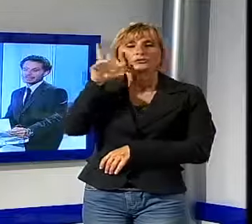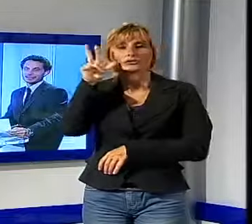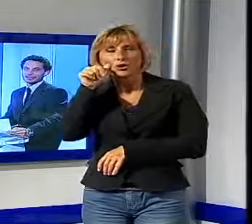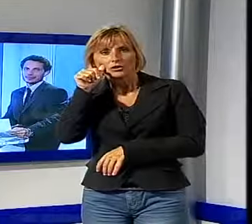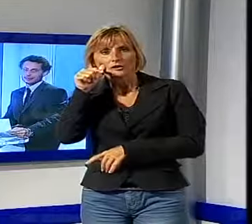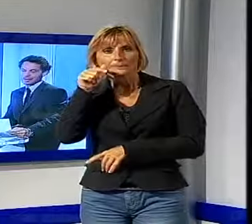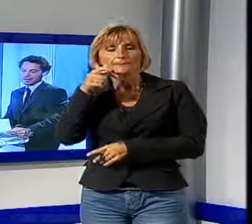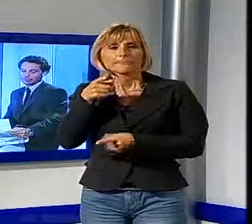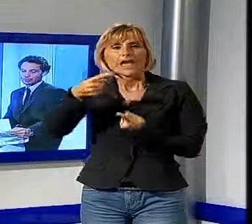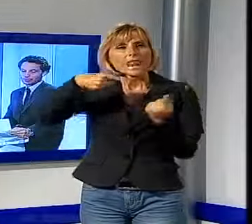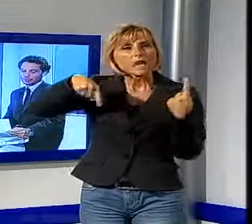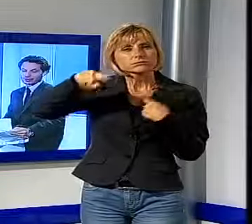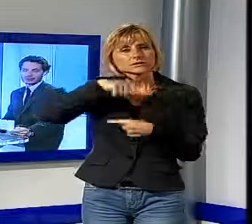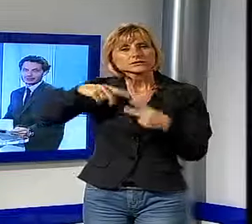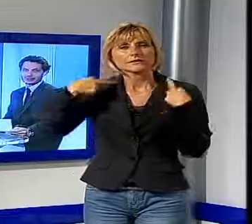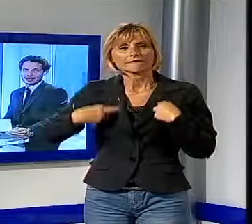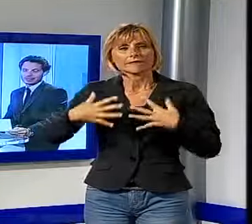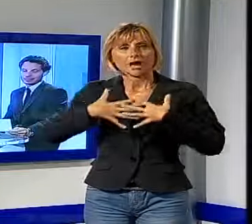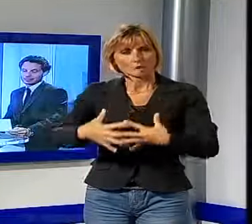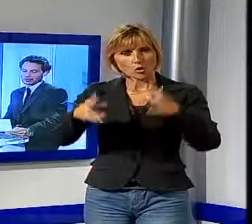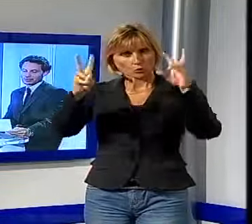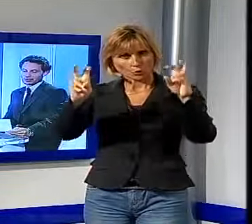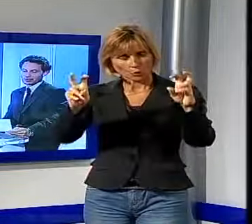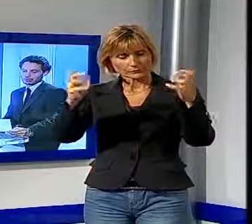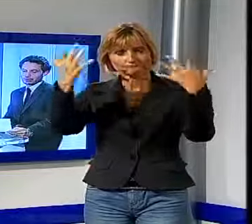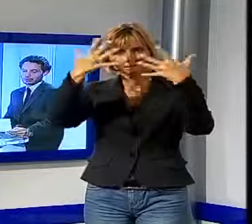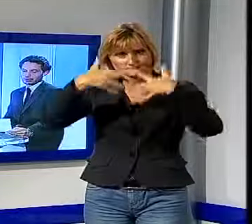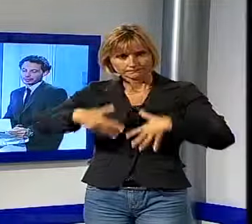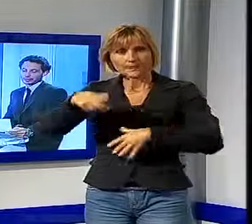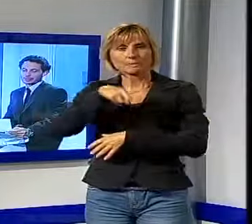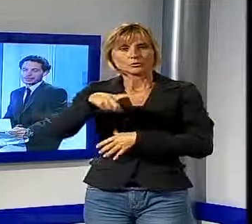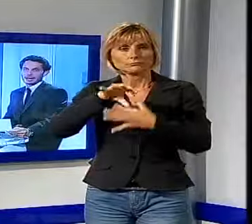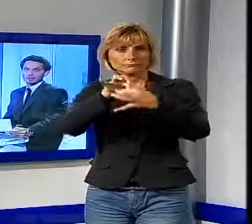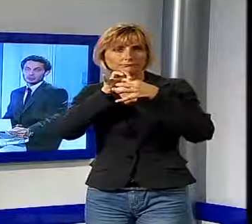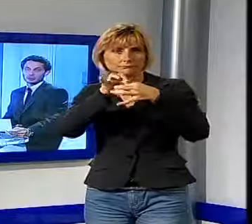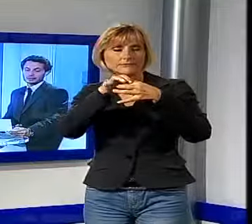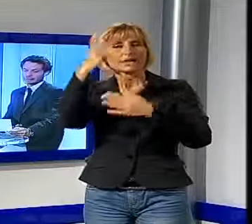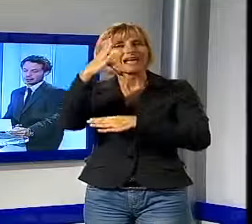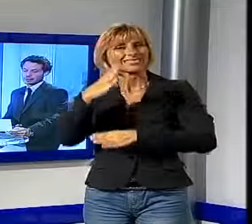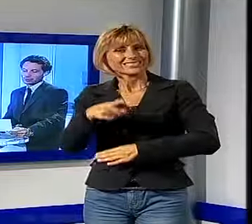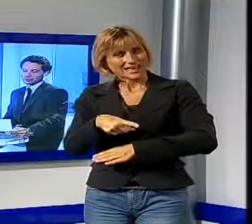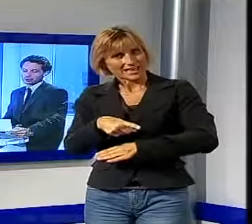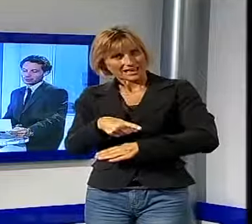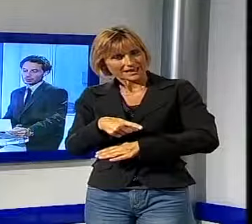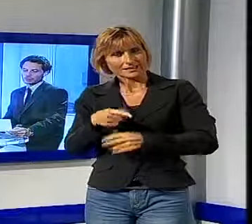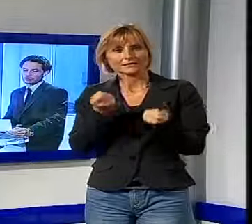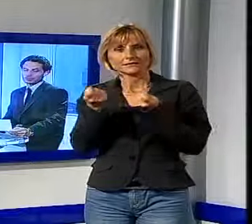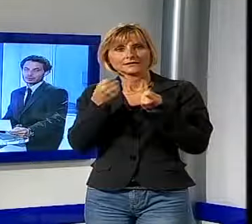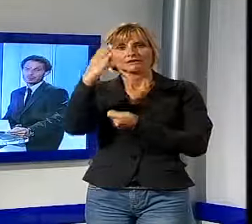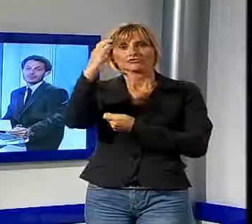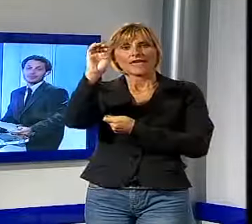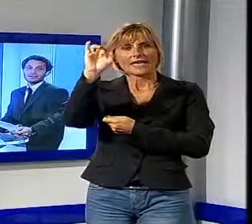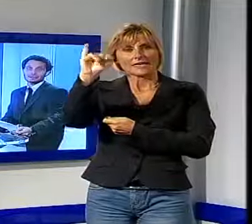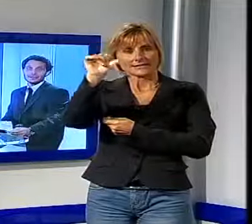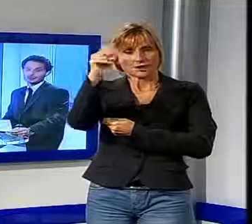labirinti della vita amorosa, organizzata dalla provincia in collaborazione con il cantiere gestito dal CES di Lucca, nel corso